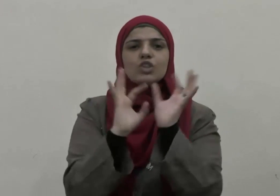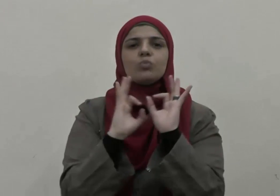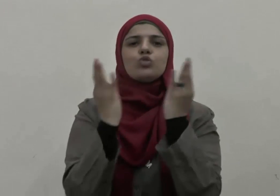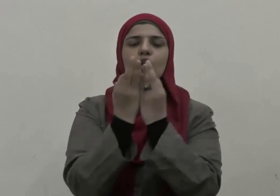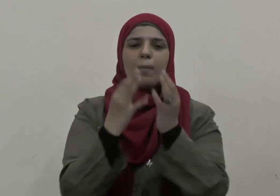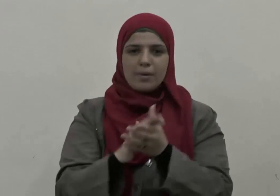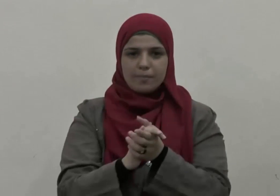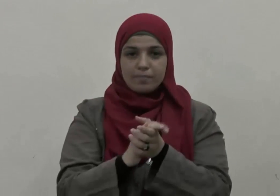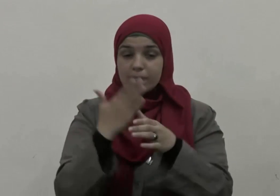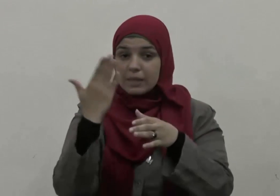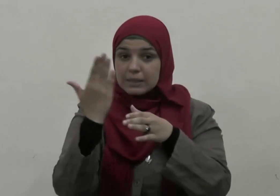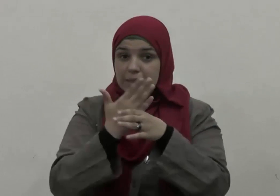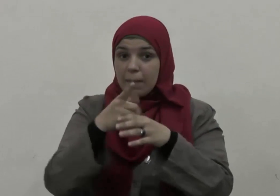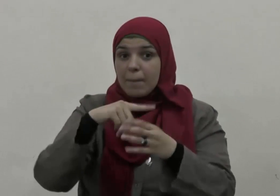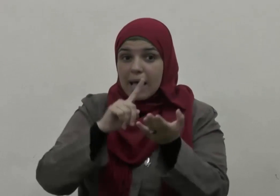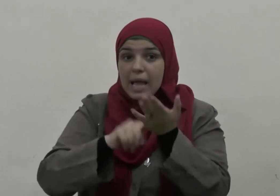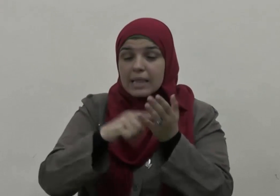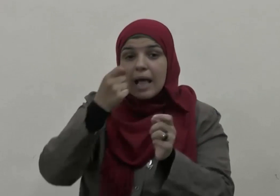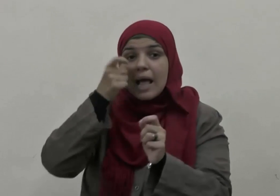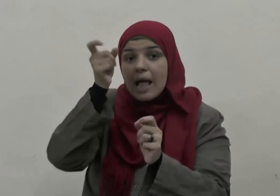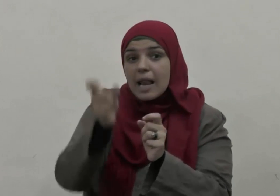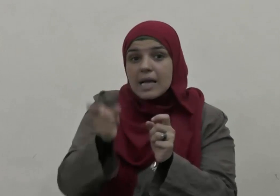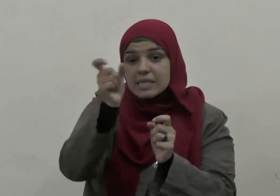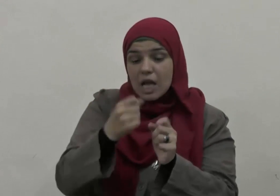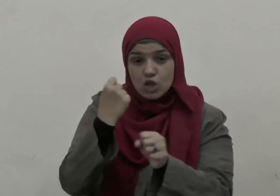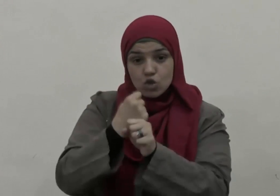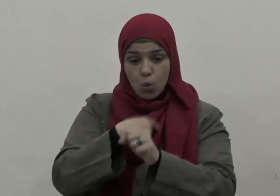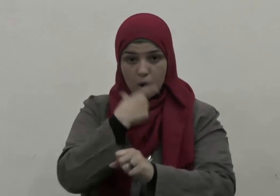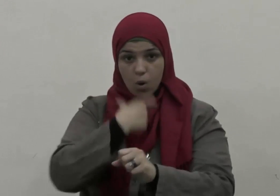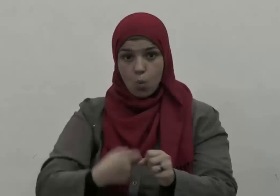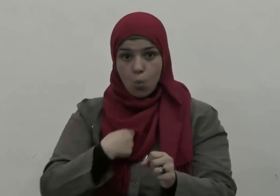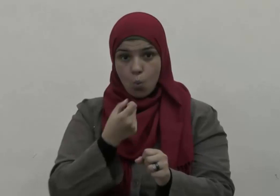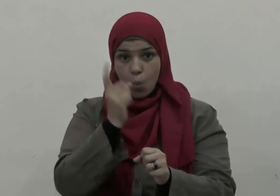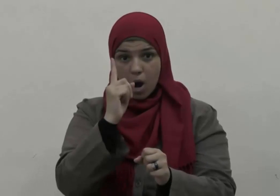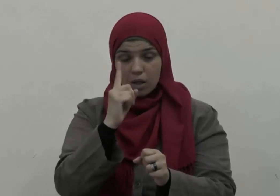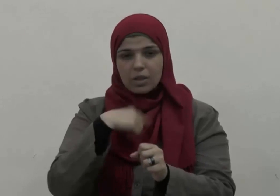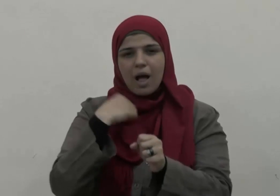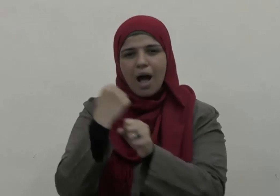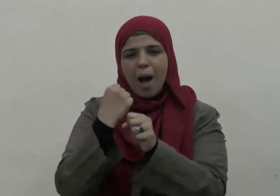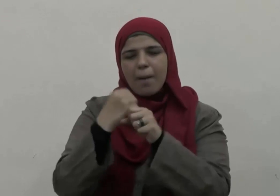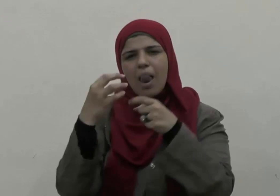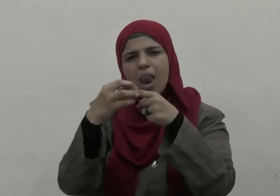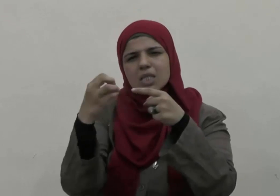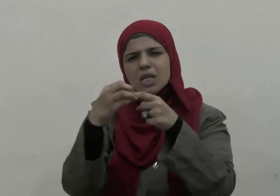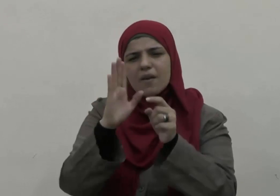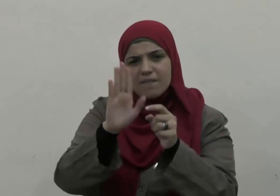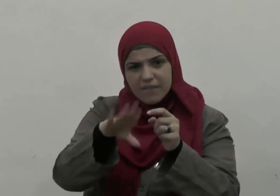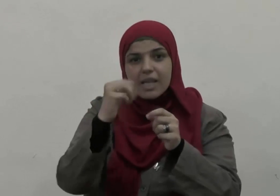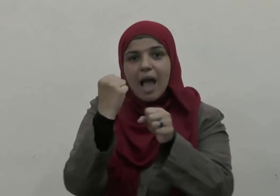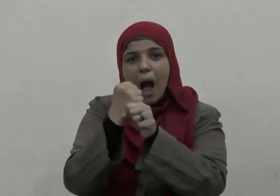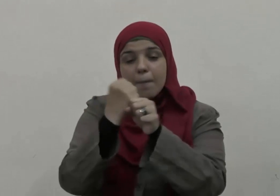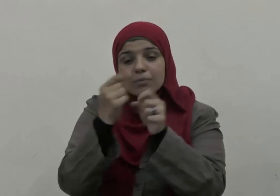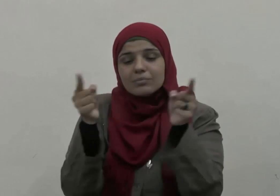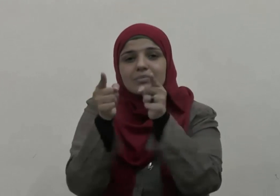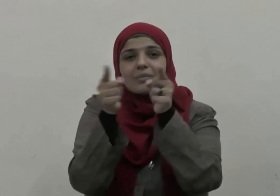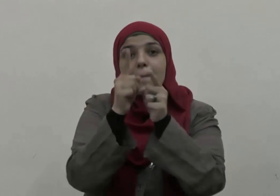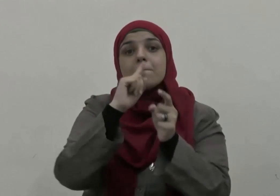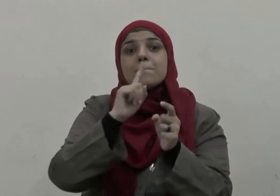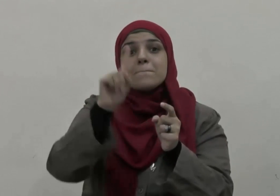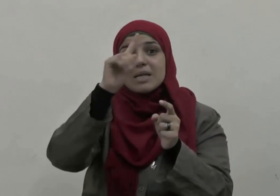حيث إن الإنسان بمفرده قد ينجز بعض الأعمال لكن